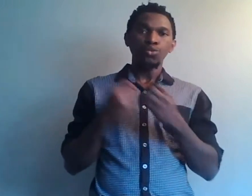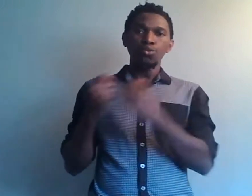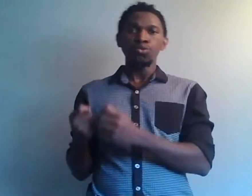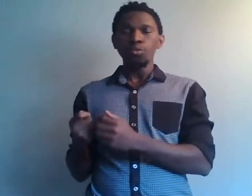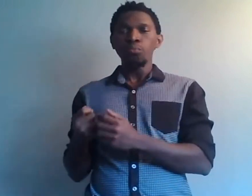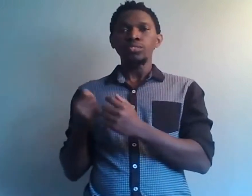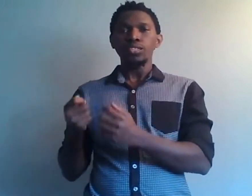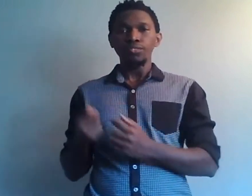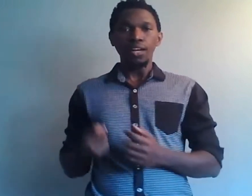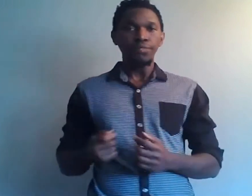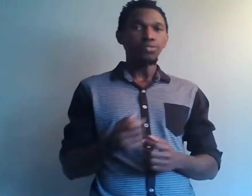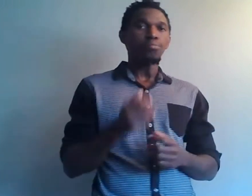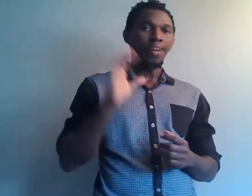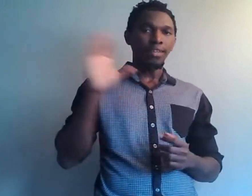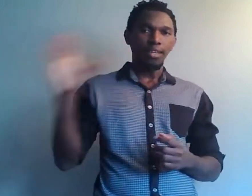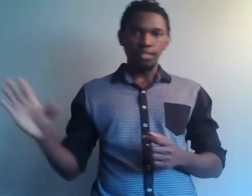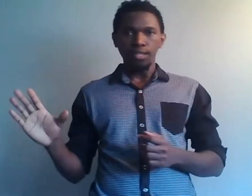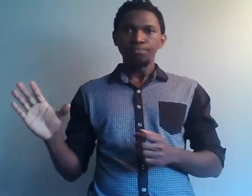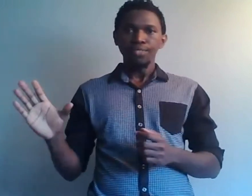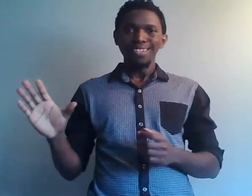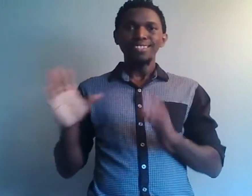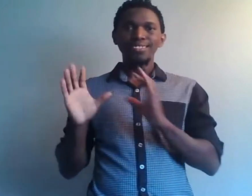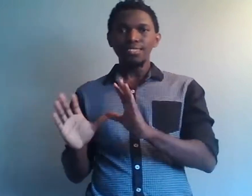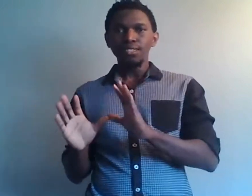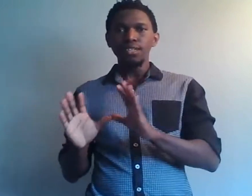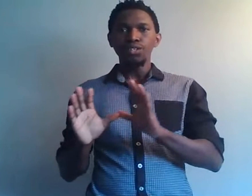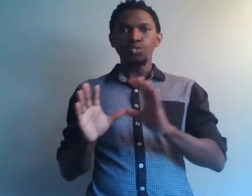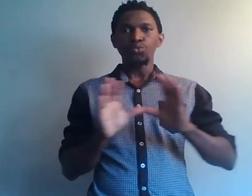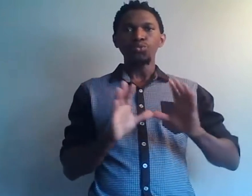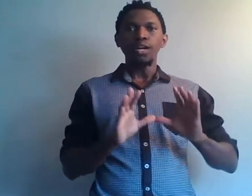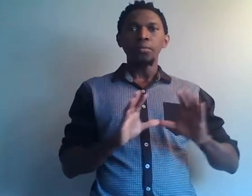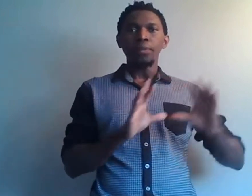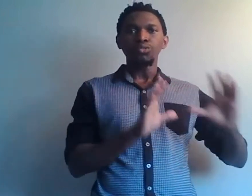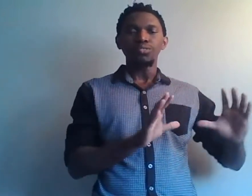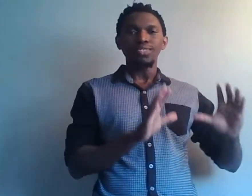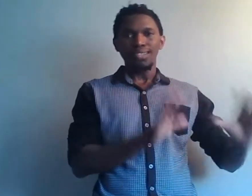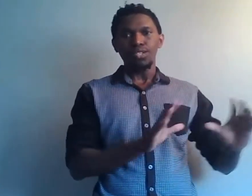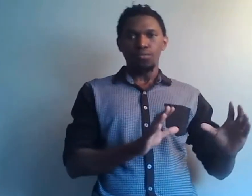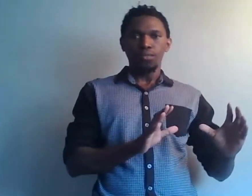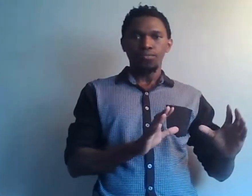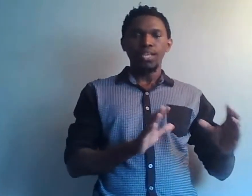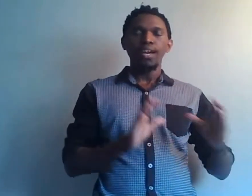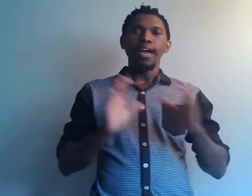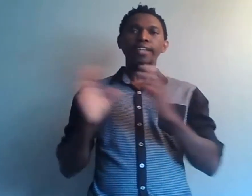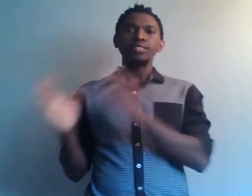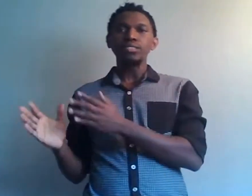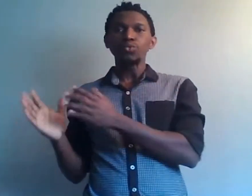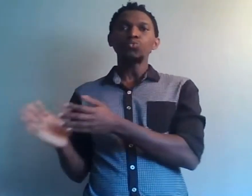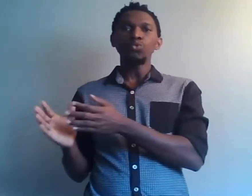couteau peut servir à faire du mal à quelqu'un si ce couteau-là n'est pas utilisé sagement. Est-ce que c'est le couteau